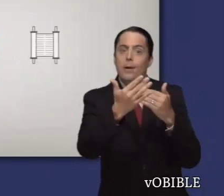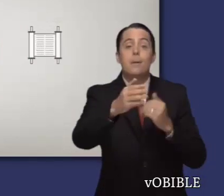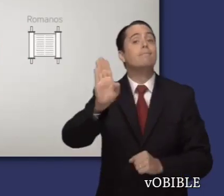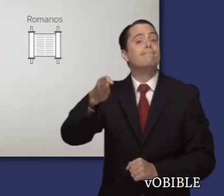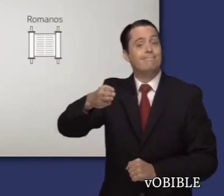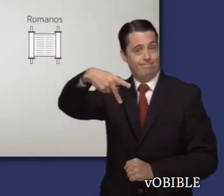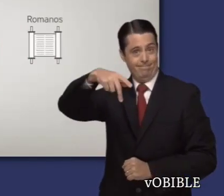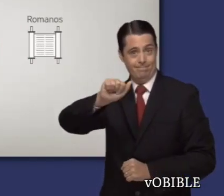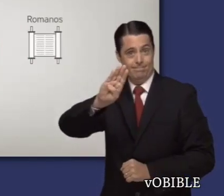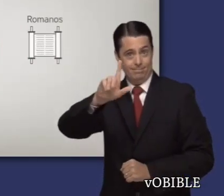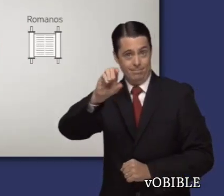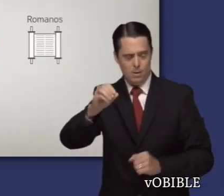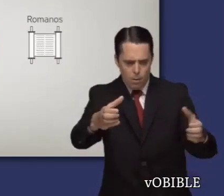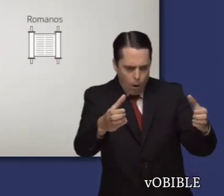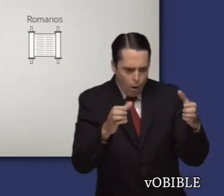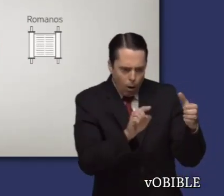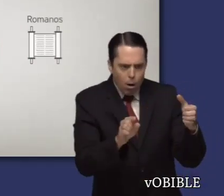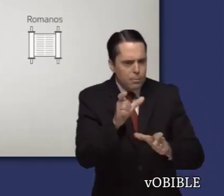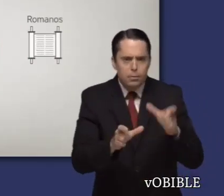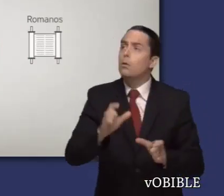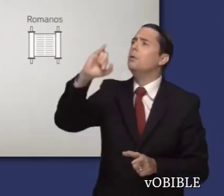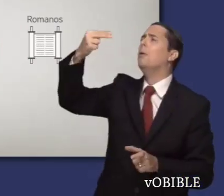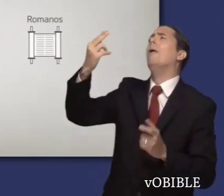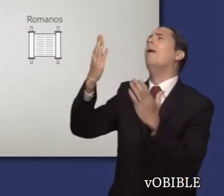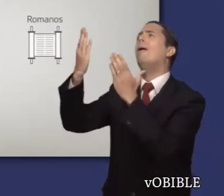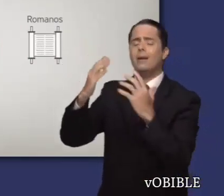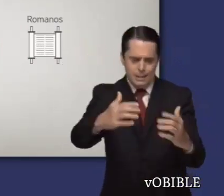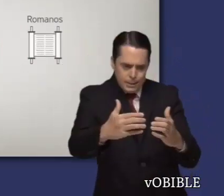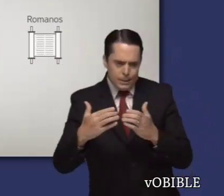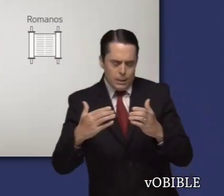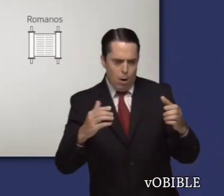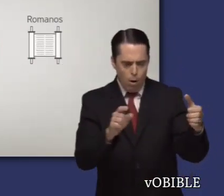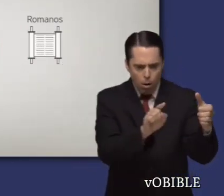Joel cuando dijo, Todo el que invoque el nombre de Jehová será salvo.